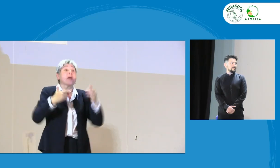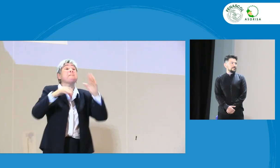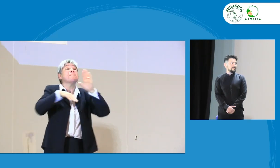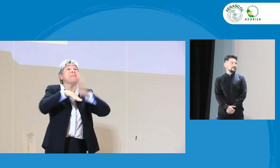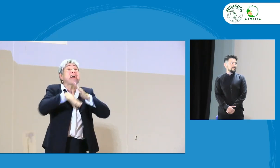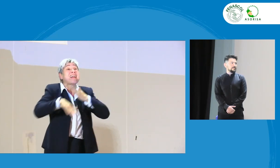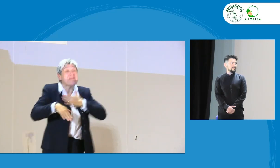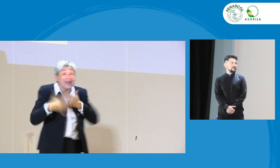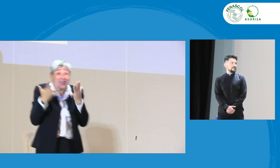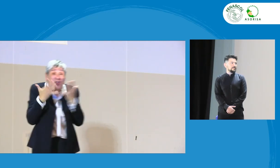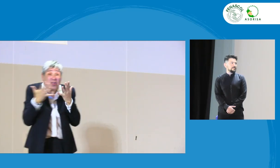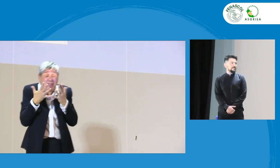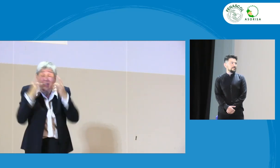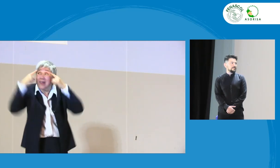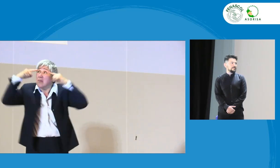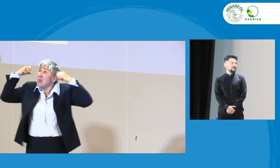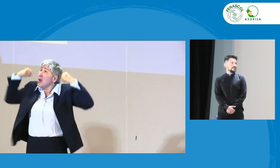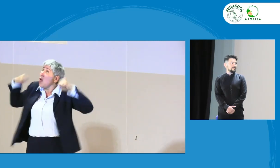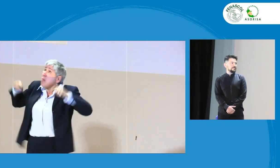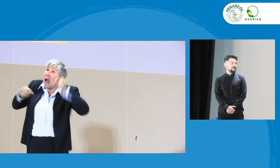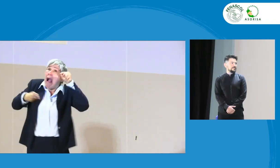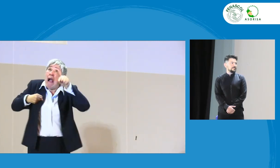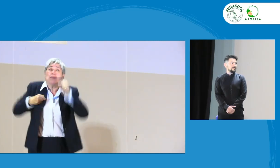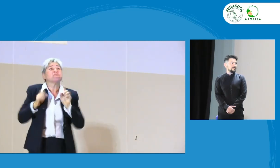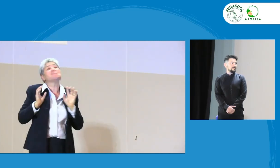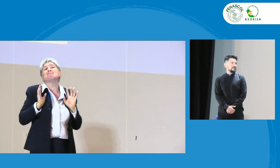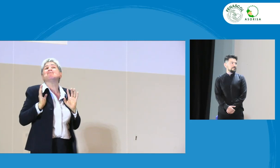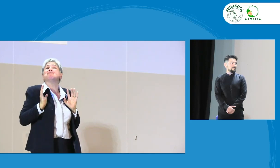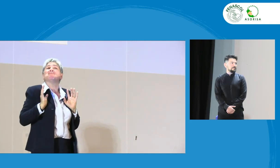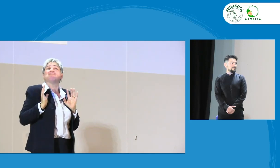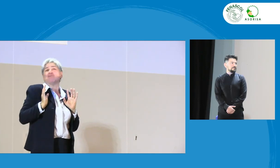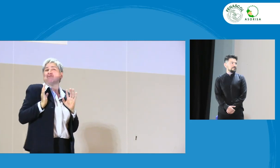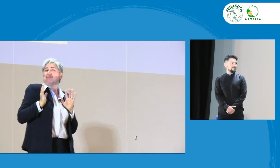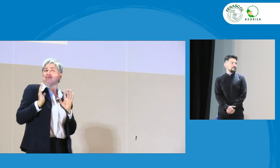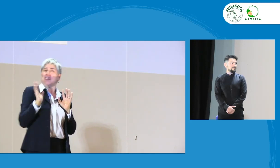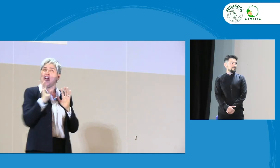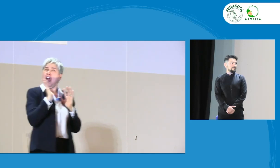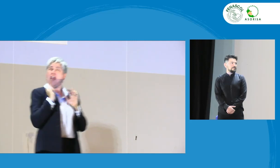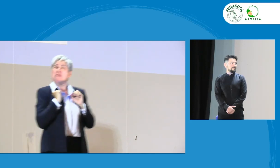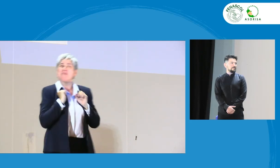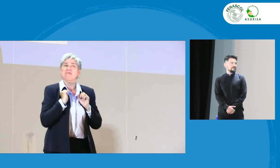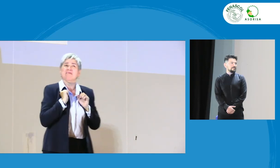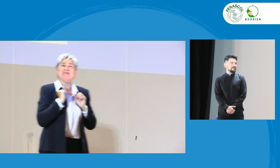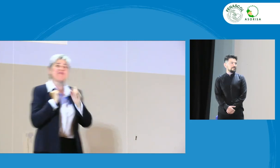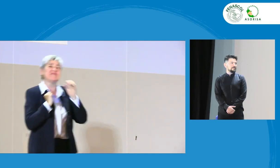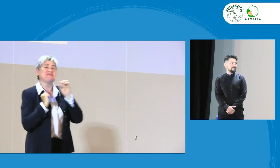desde COPSAC, sí tenemos esta preocupación y pues es que